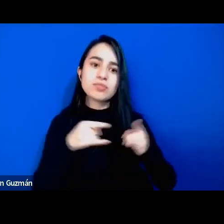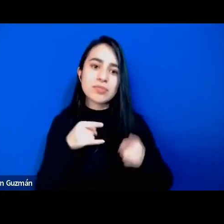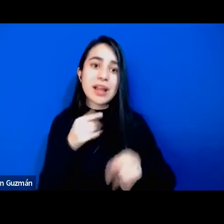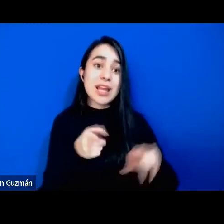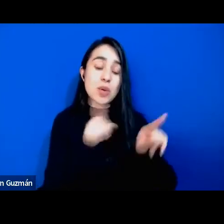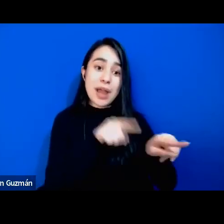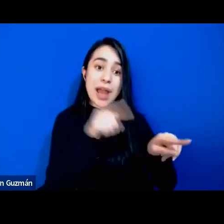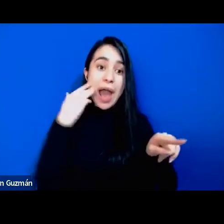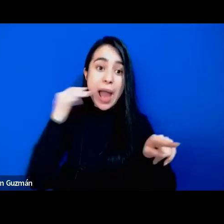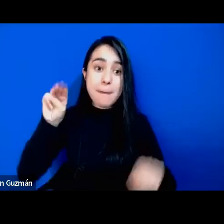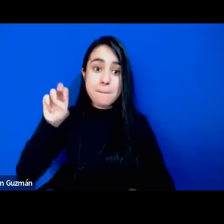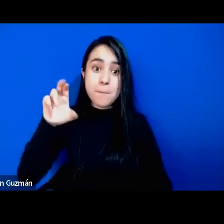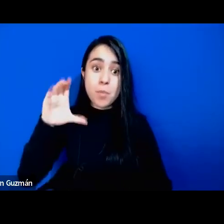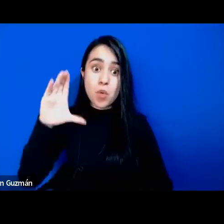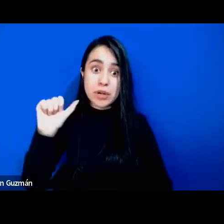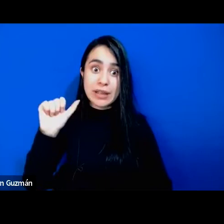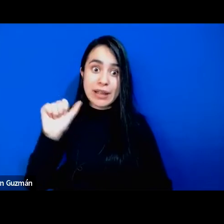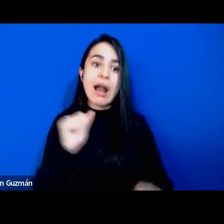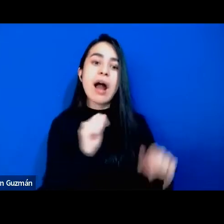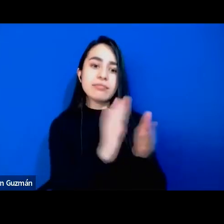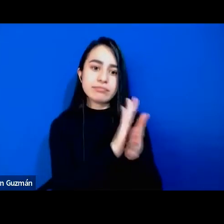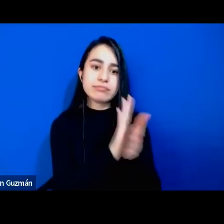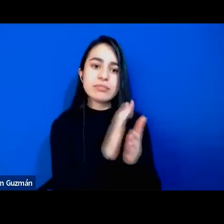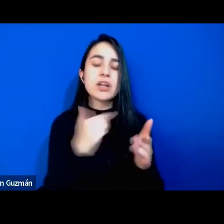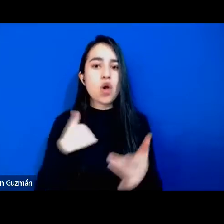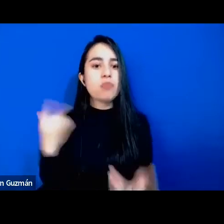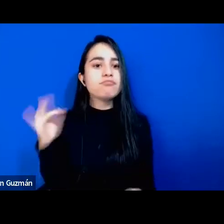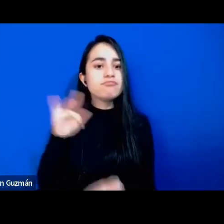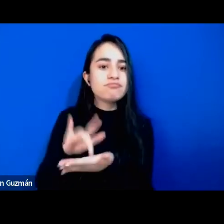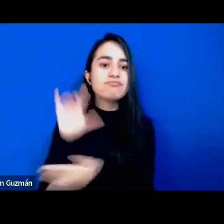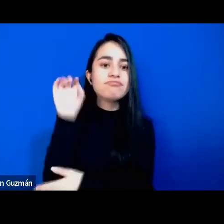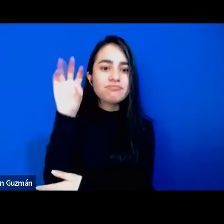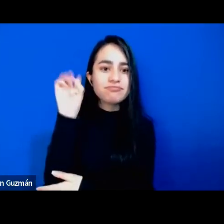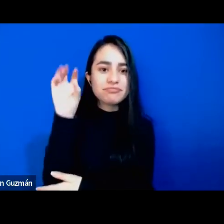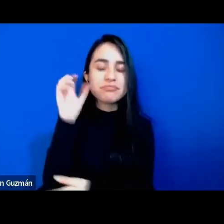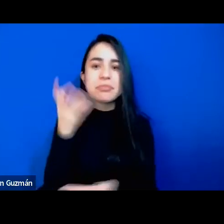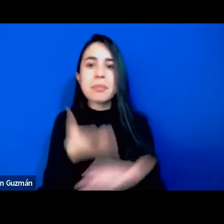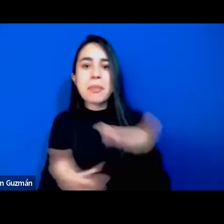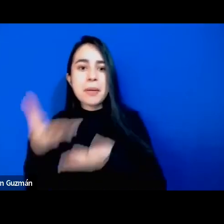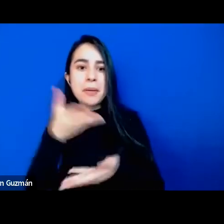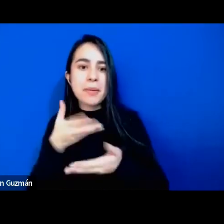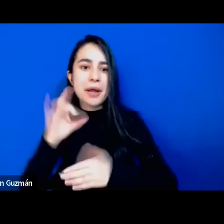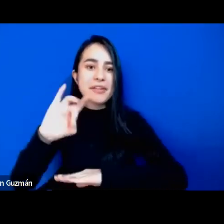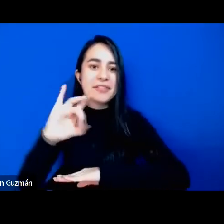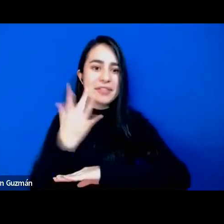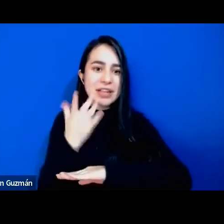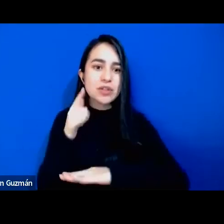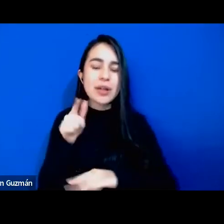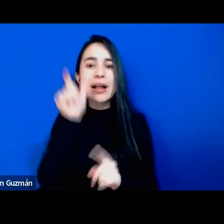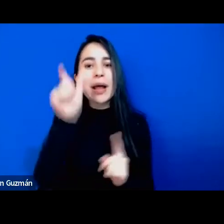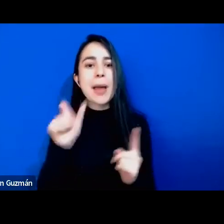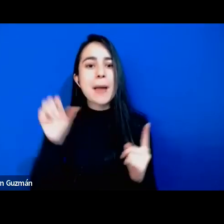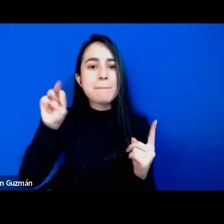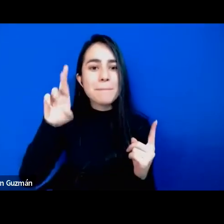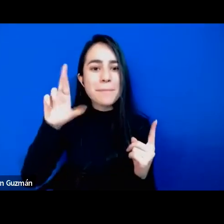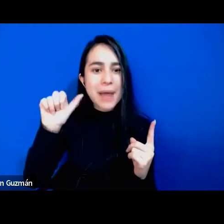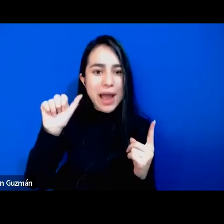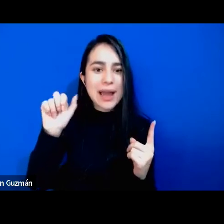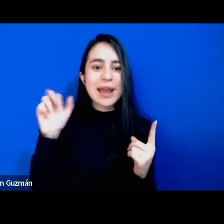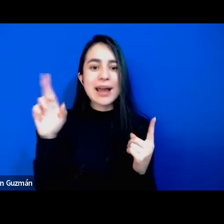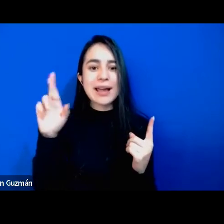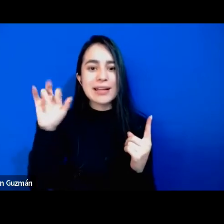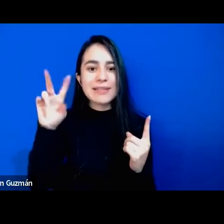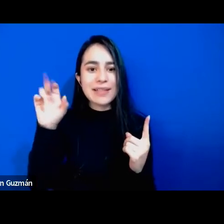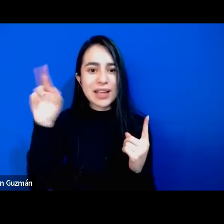dice, estar en este evento, en esta comunicación virtual con Mara Viveros, una gran